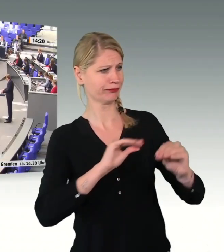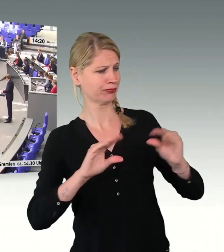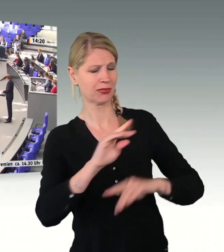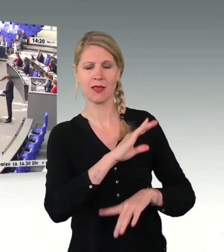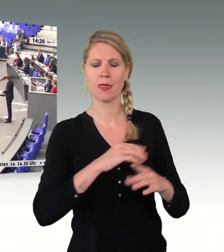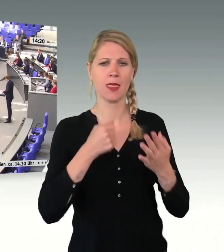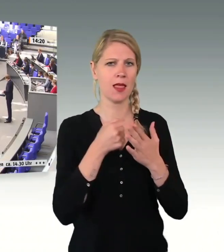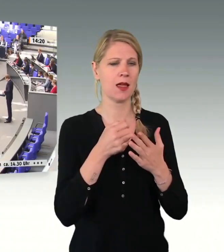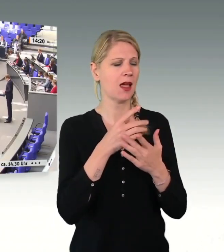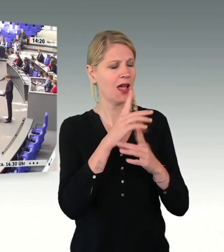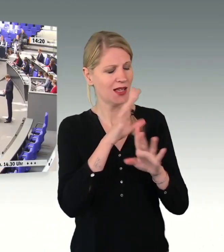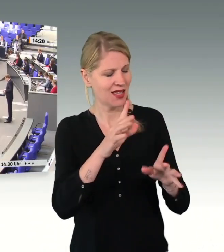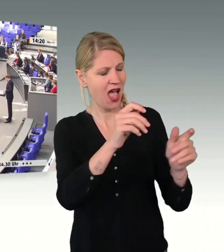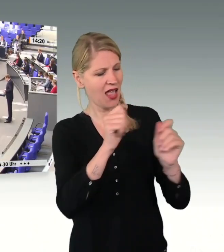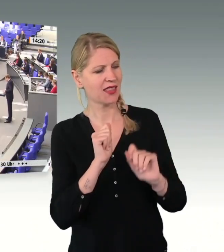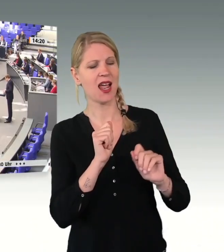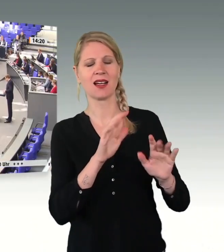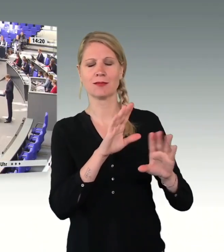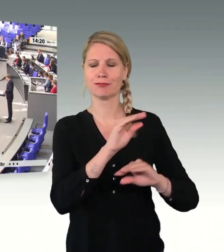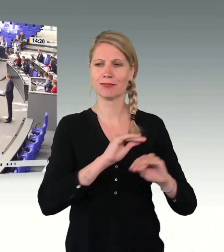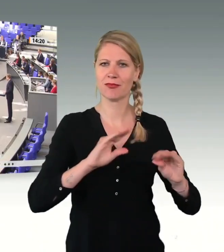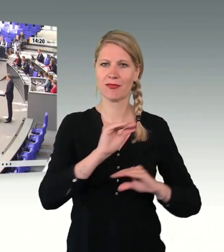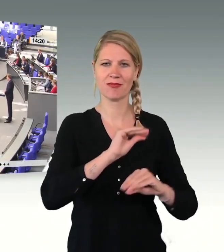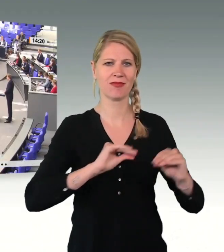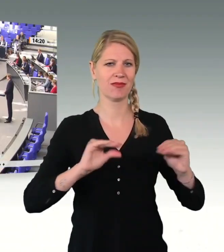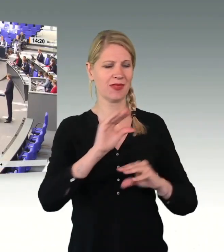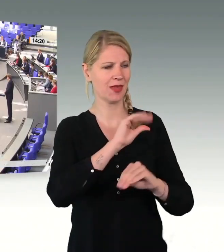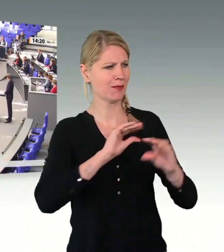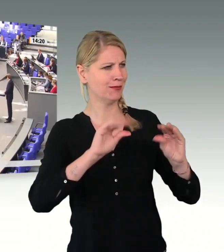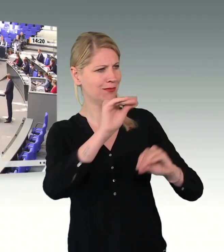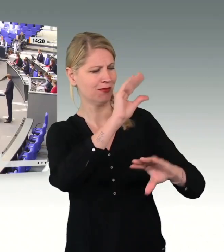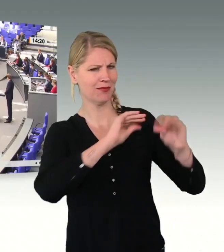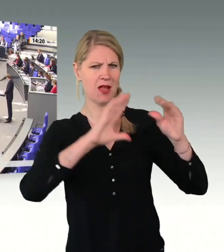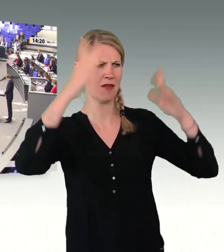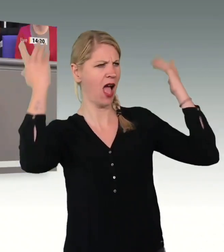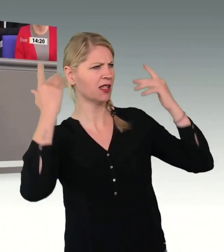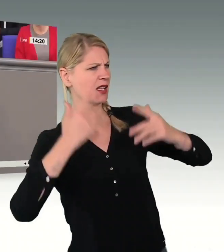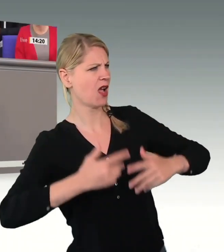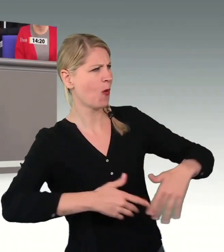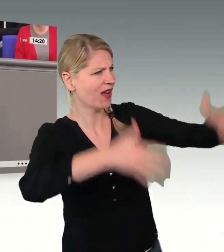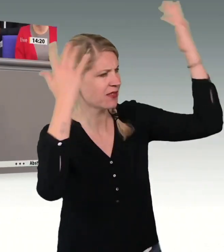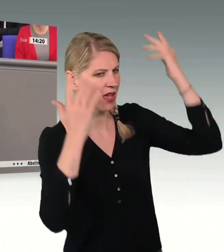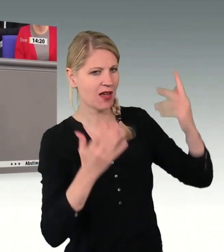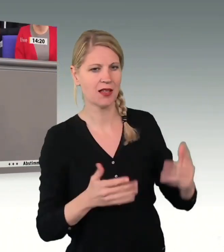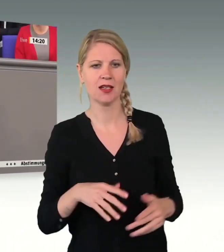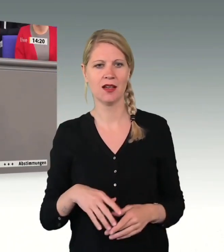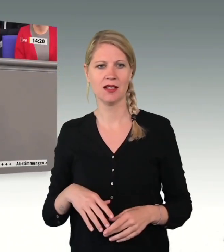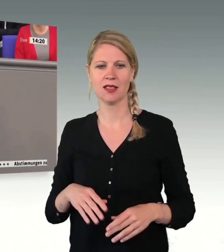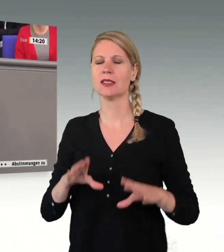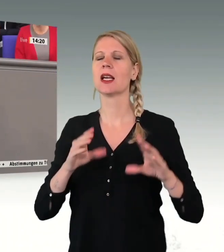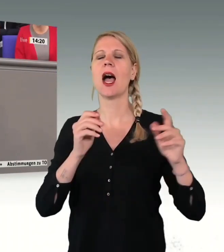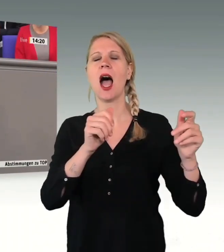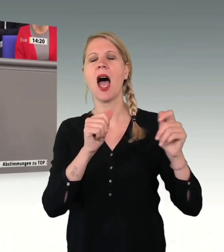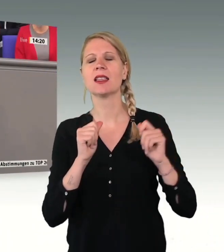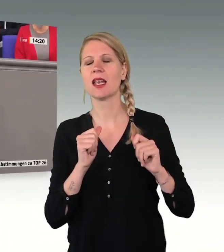gibt